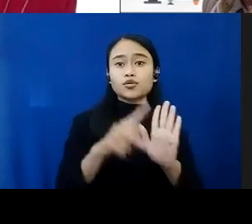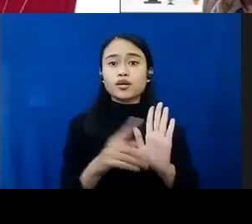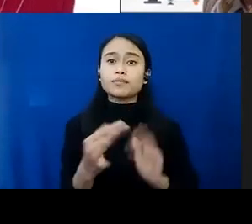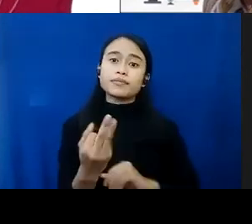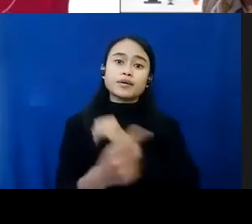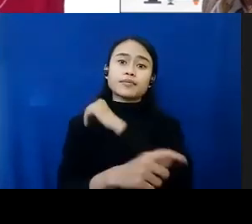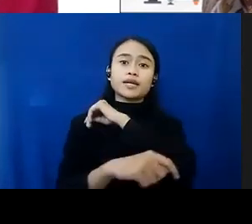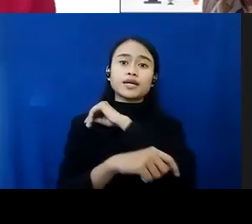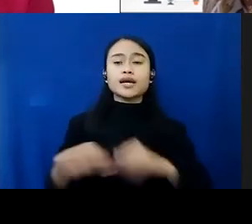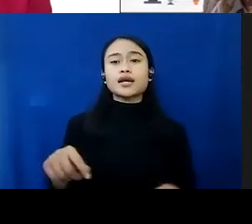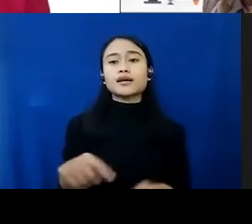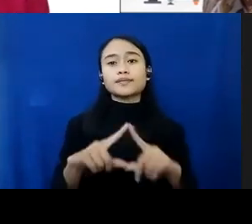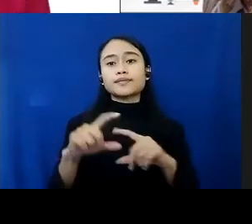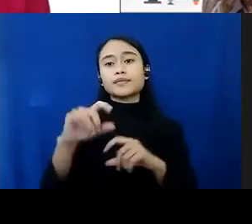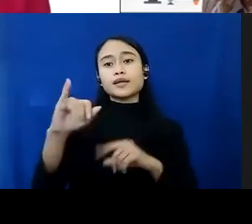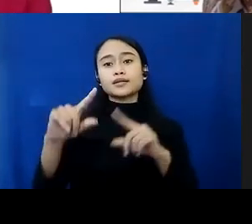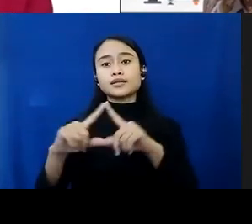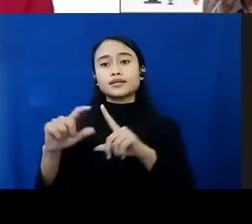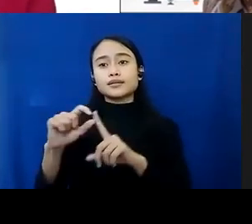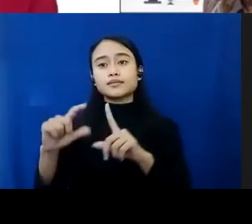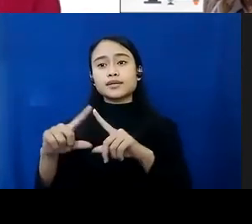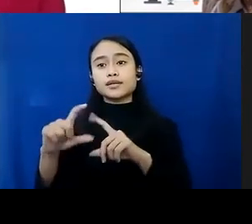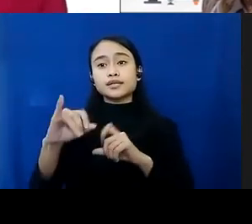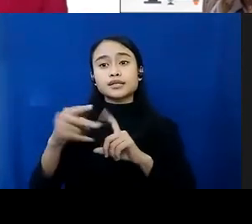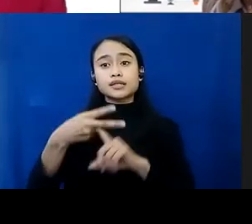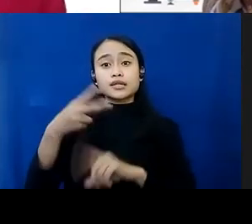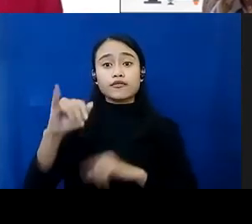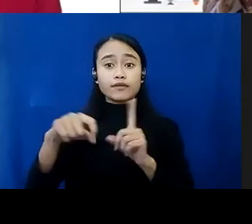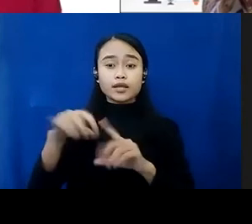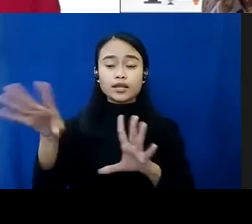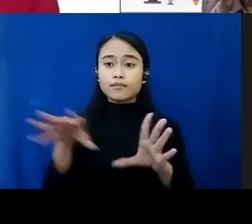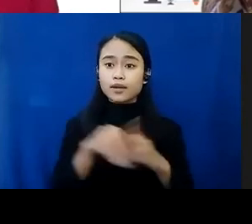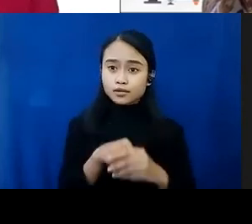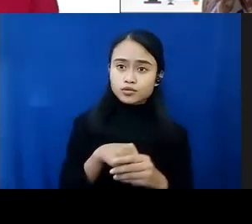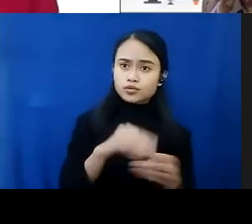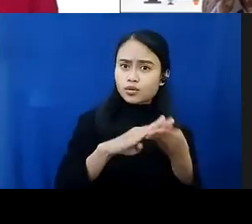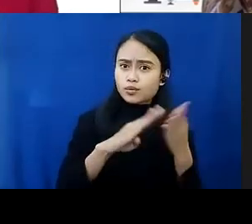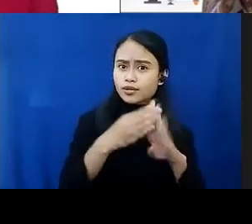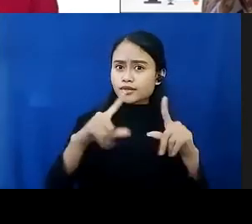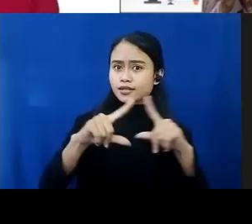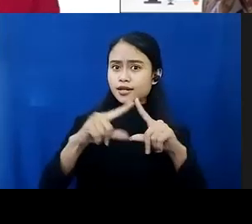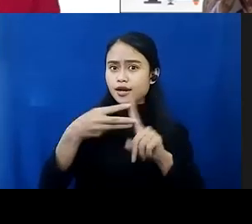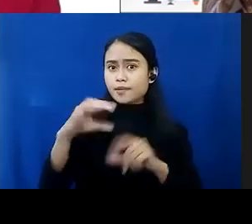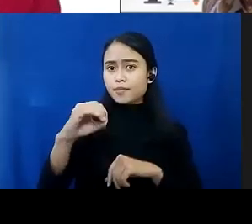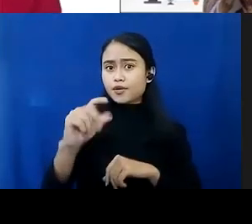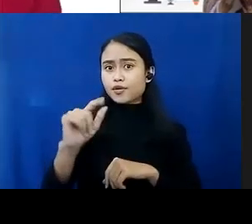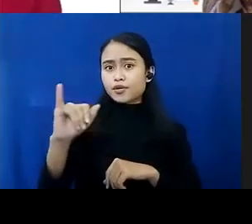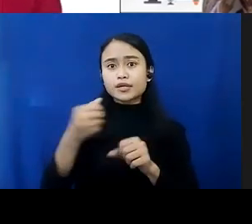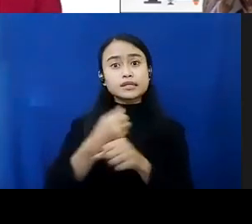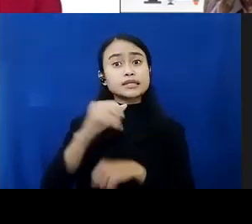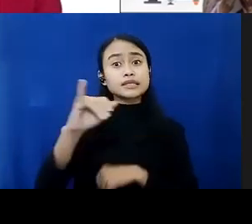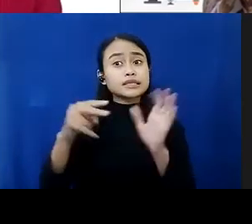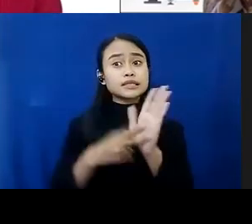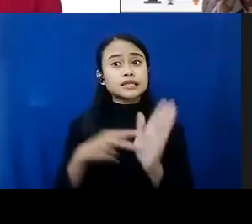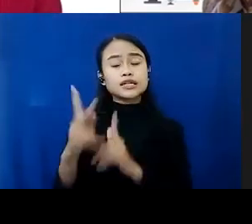negara di asiat pasifik termasuk di komunitas aborigin kalau di australia sehingga ketika kita tanyakan